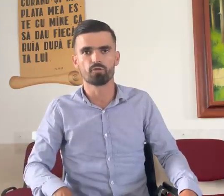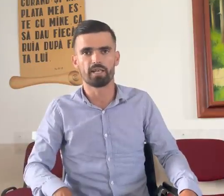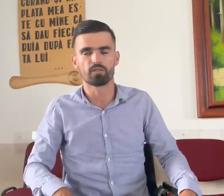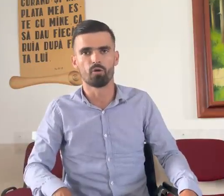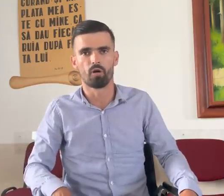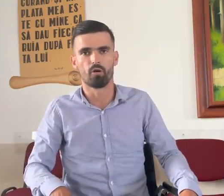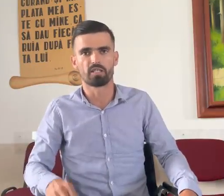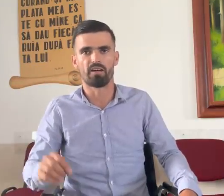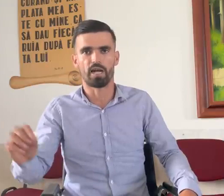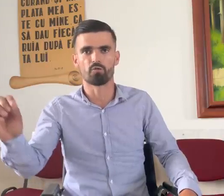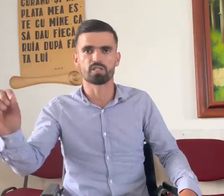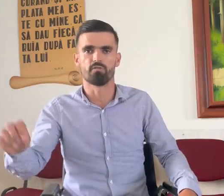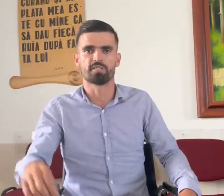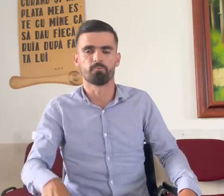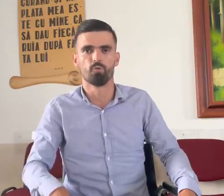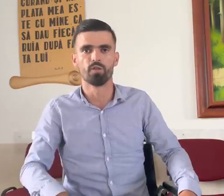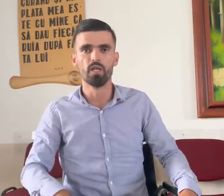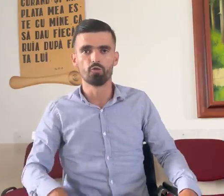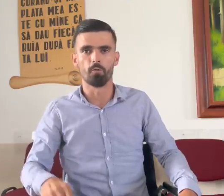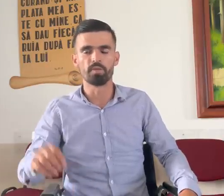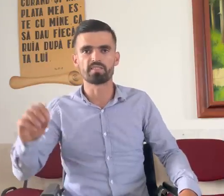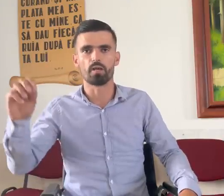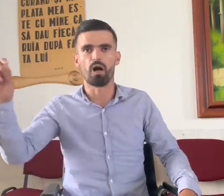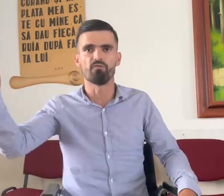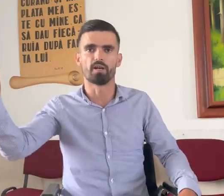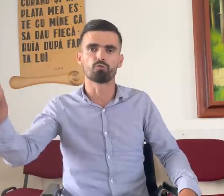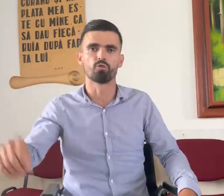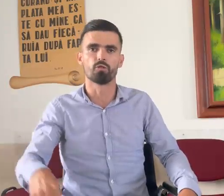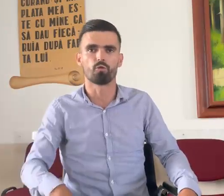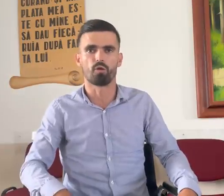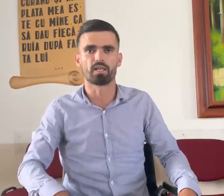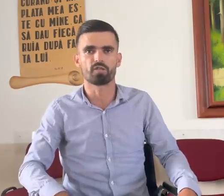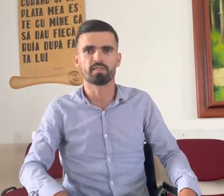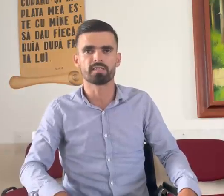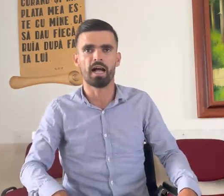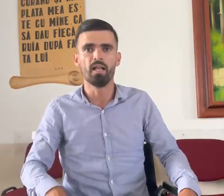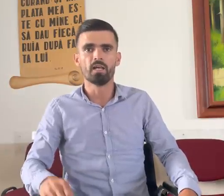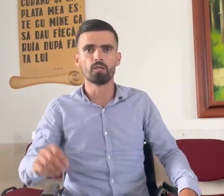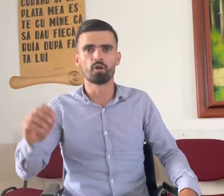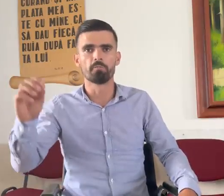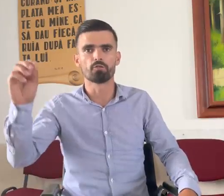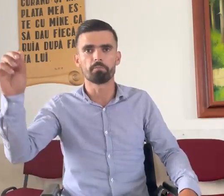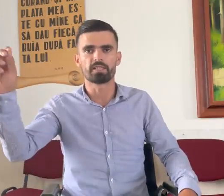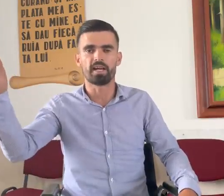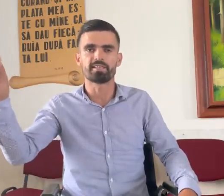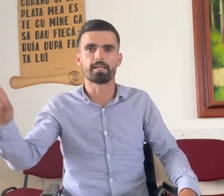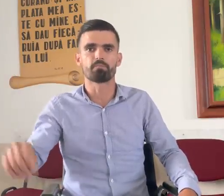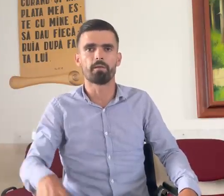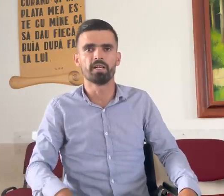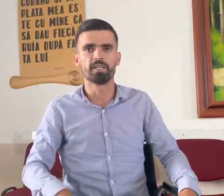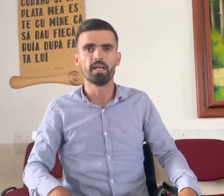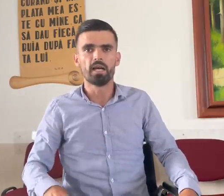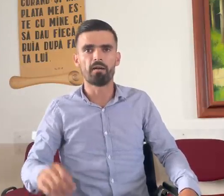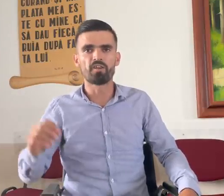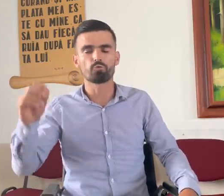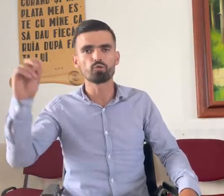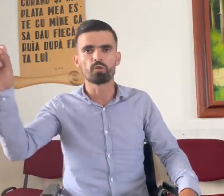judecătorilor. Dar vreau să vă spun, Dumnezeu a făcut lucrul acesta. În urmă, după trei săptămâni, am făcut un